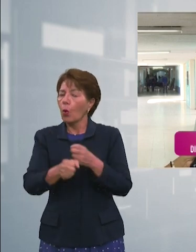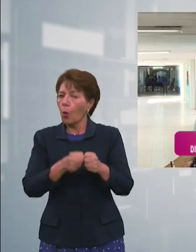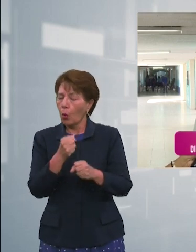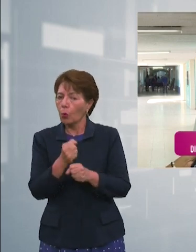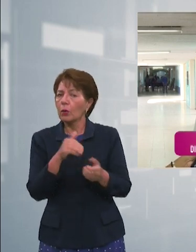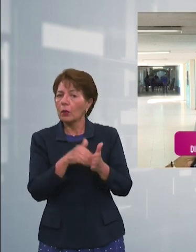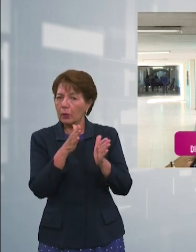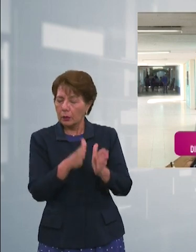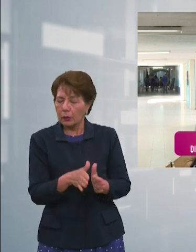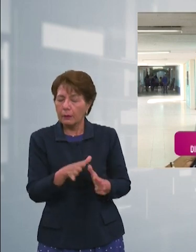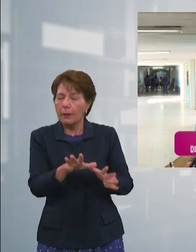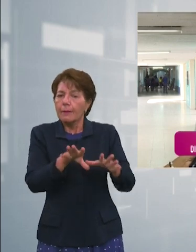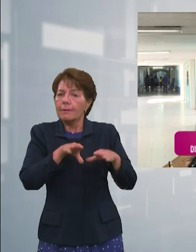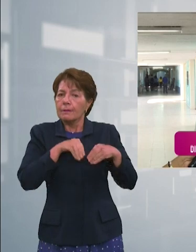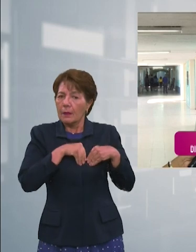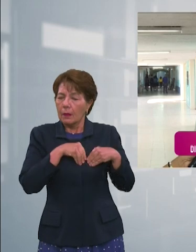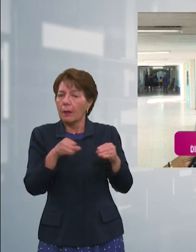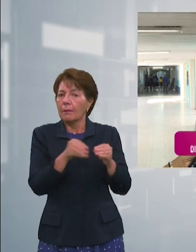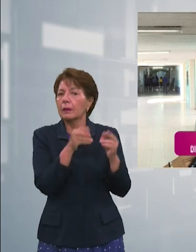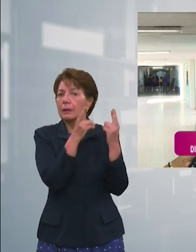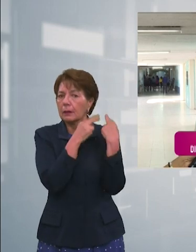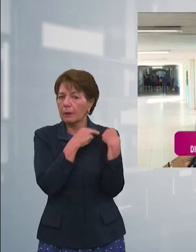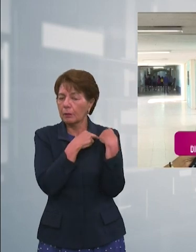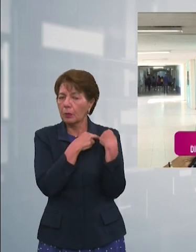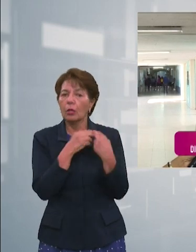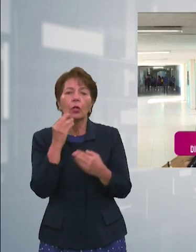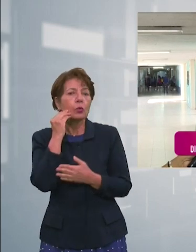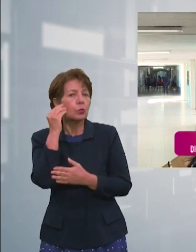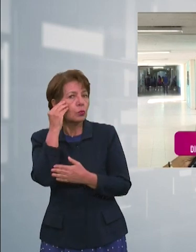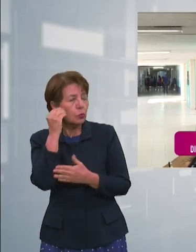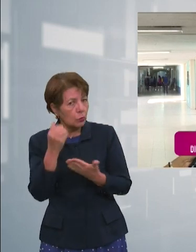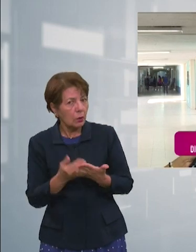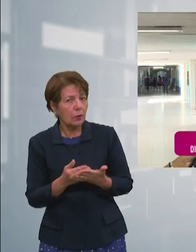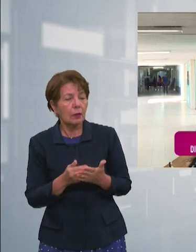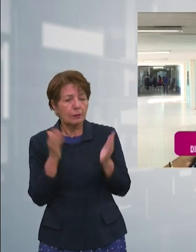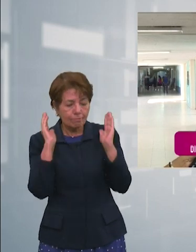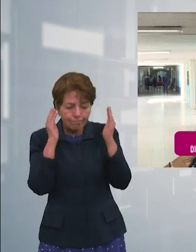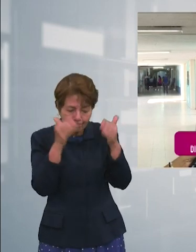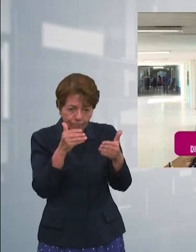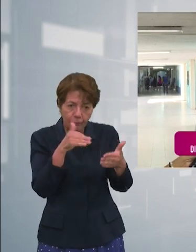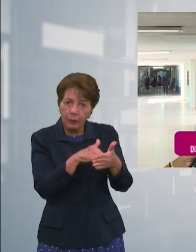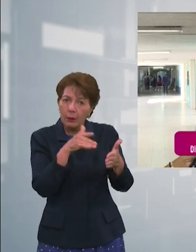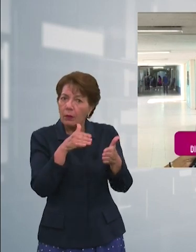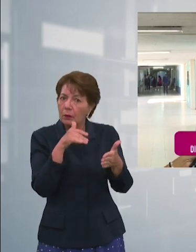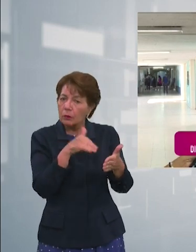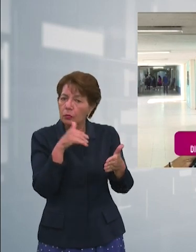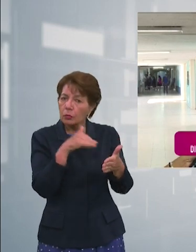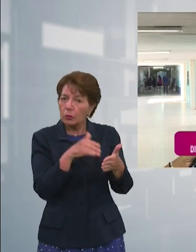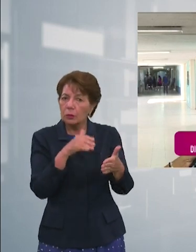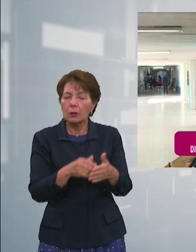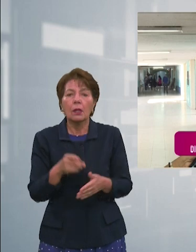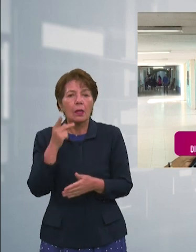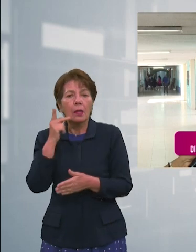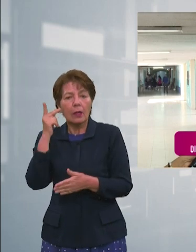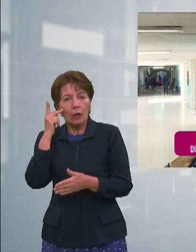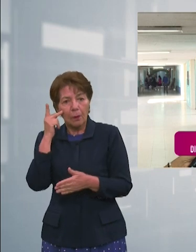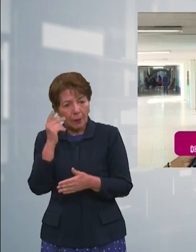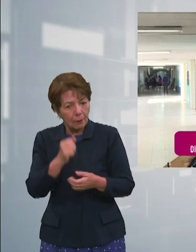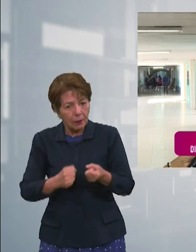de responsabilizarse más en sus tareas académicas y los padres estar también pendientes de sus hijos. Esa una gran responsabilidad de todo